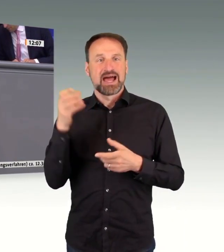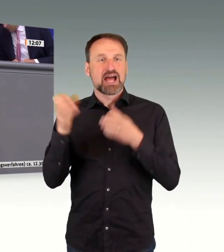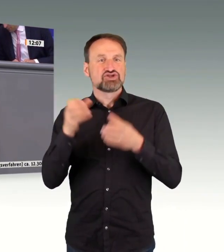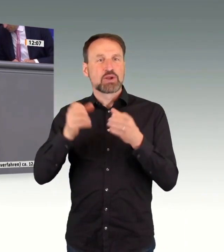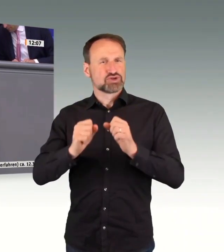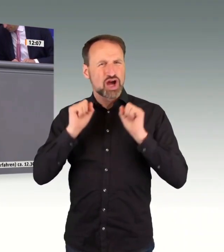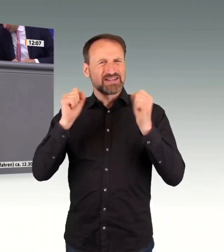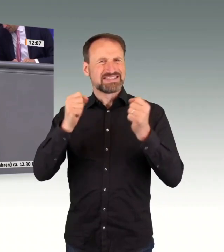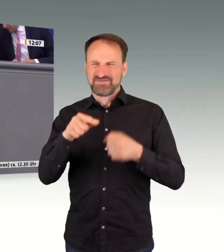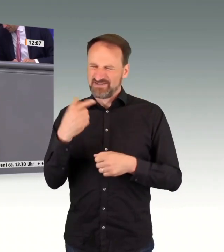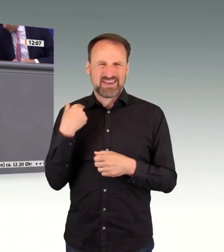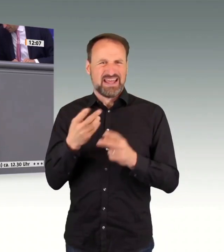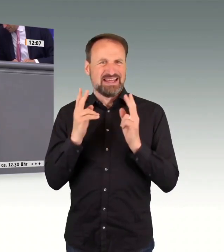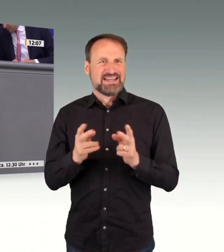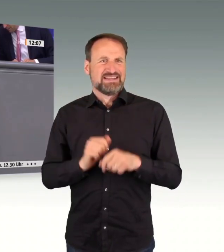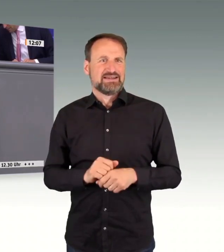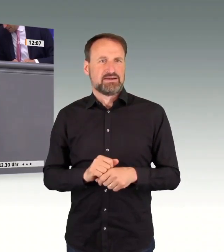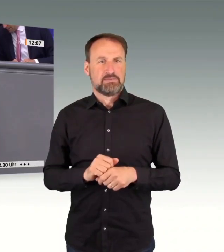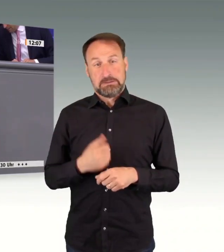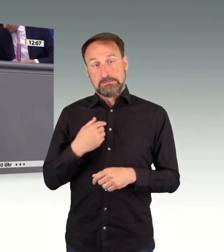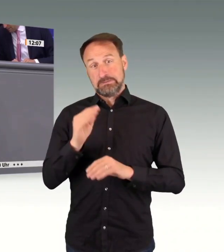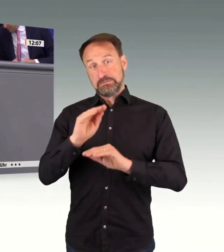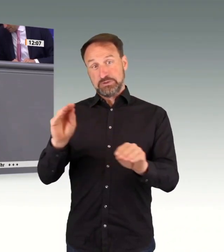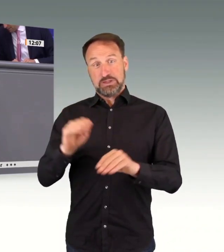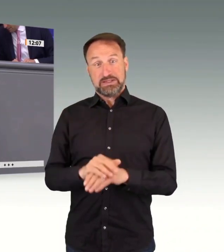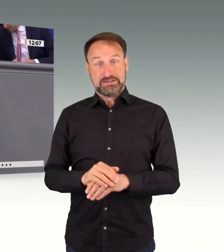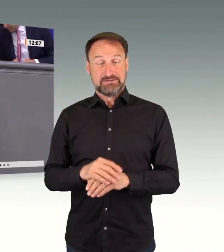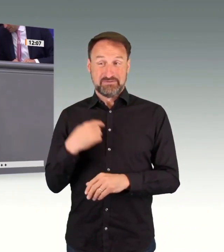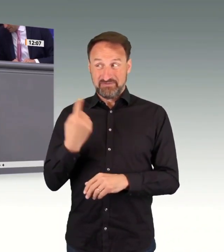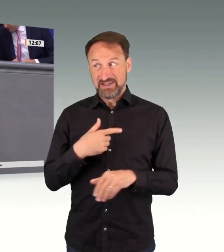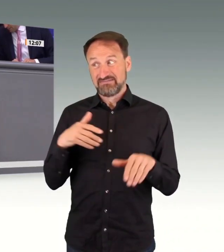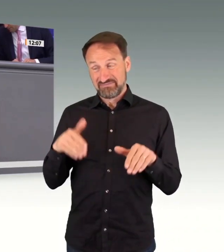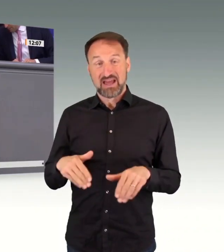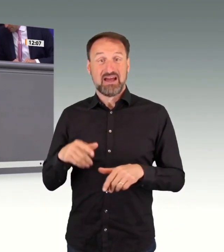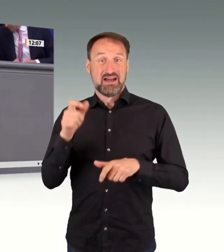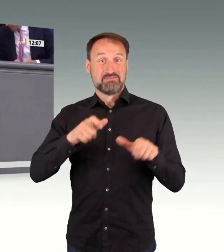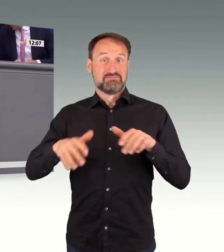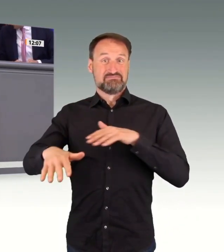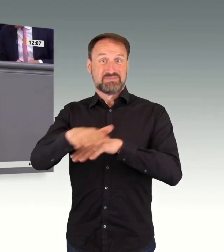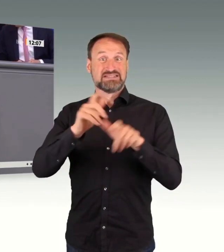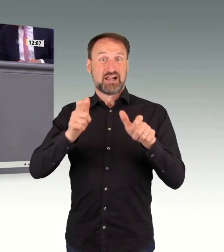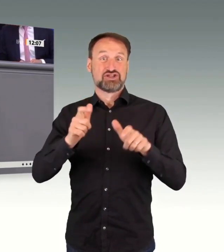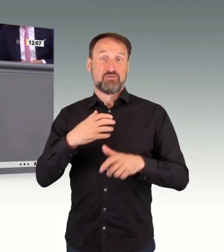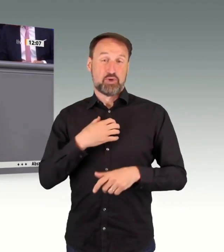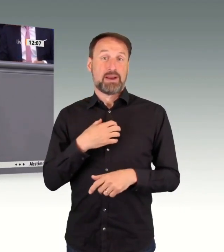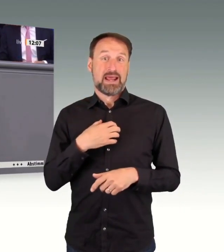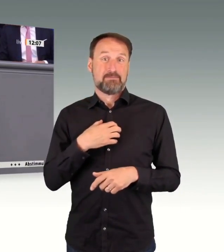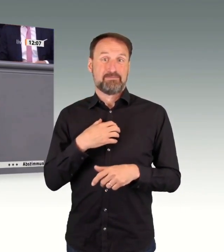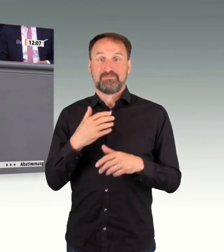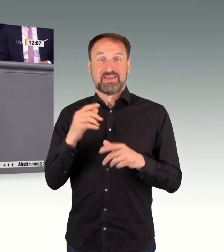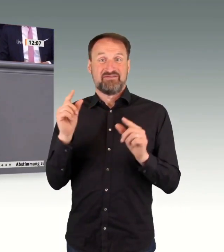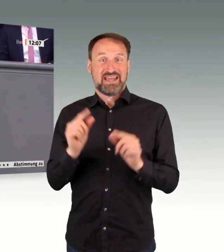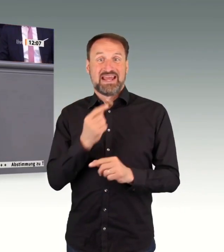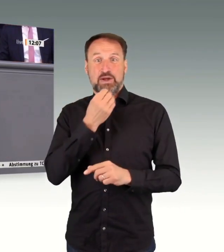ist einfach unehrlich. Und deswegen müssen wir Lösungen finden. Und die Lösungen liegen ganz sicher in der Automatisierung von